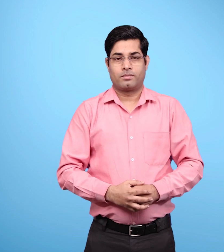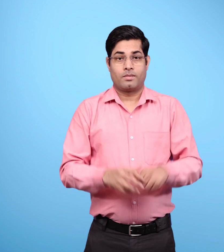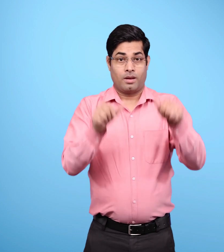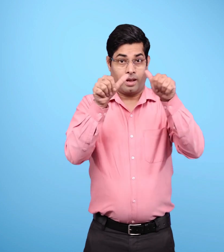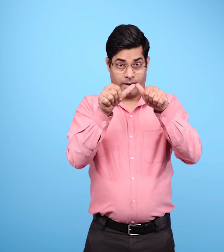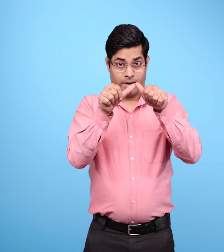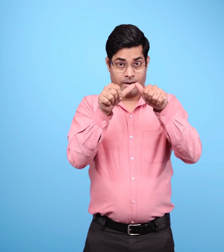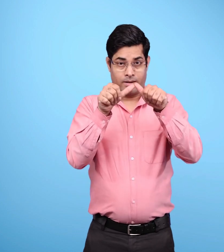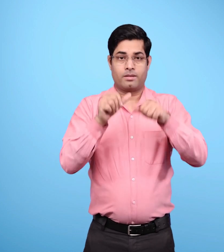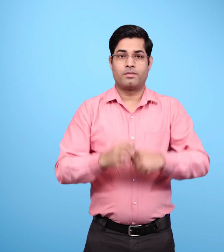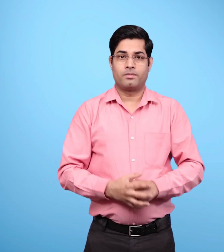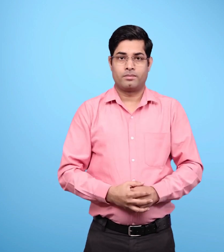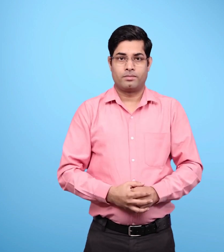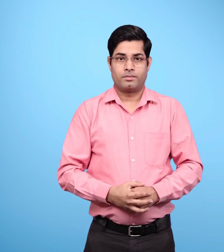क घूर्ण